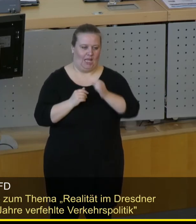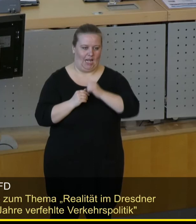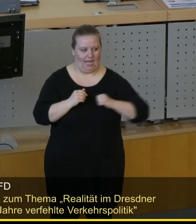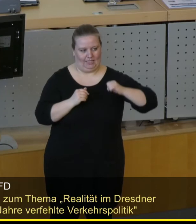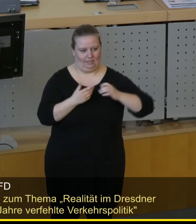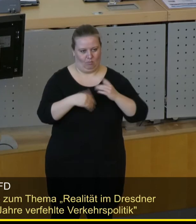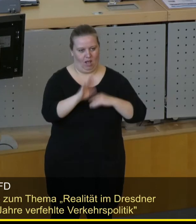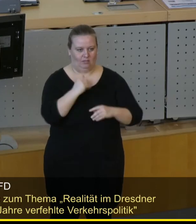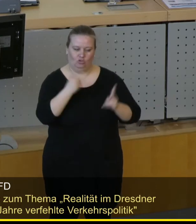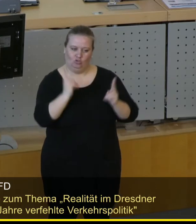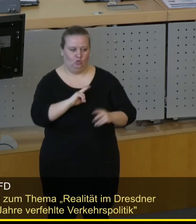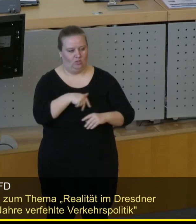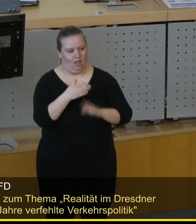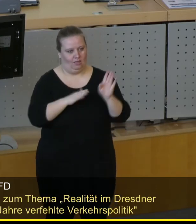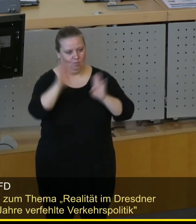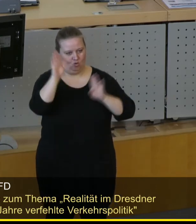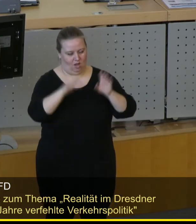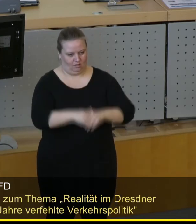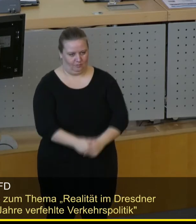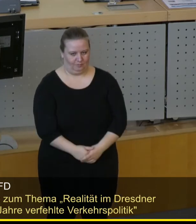sein könnte als ein klassischer Sozialdemokrat.